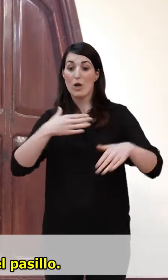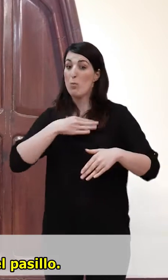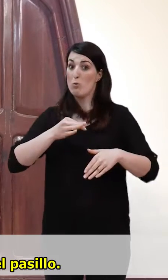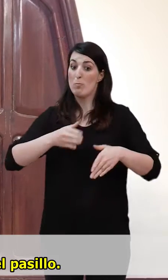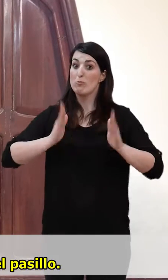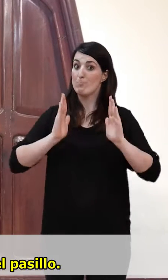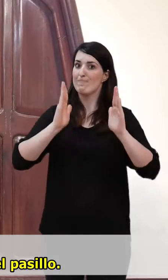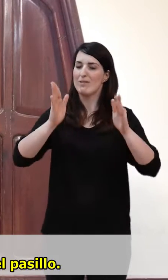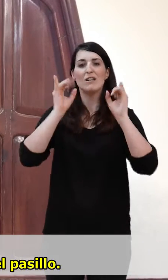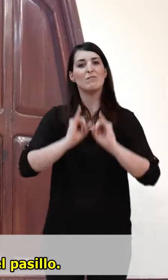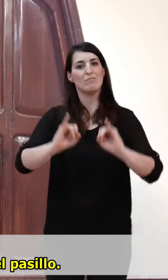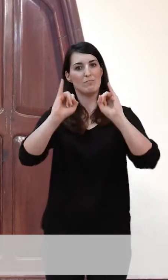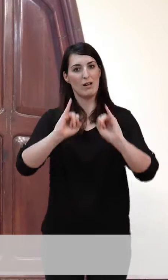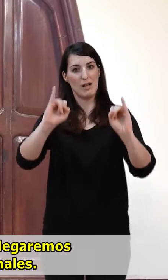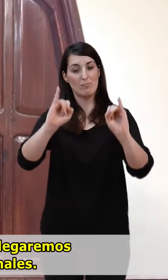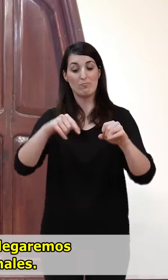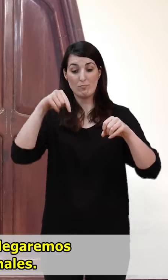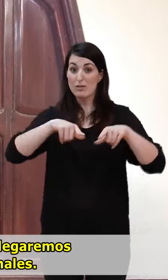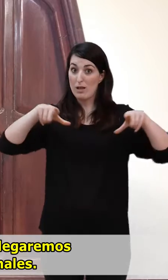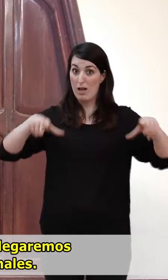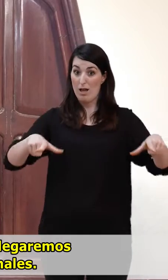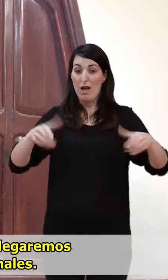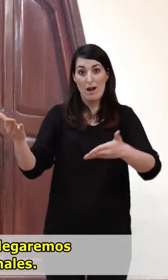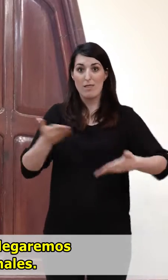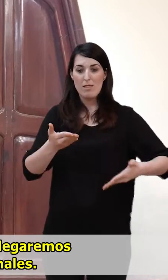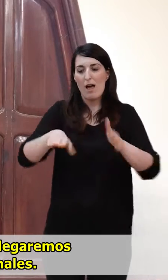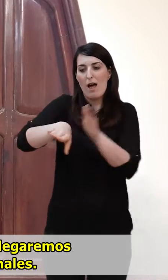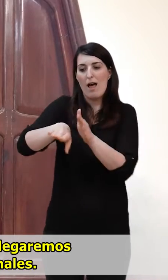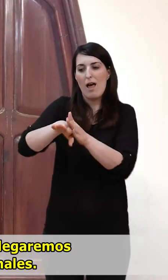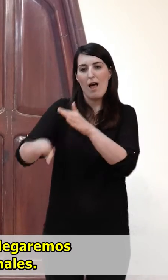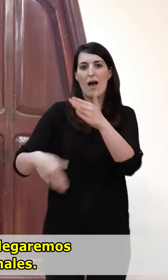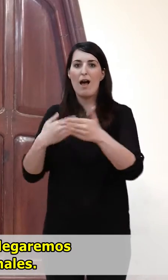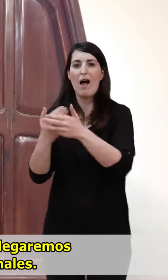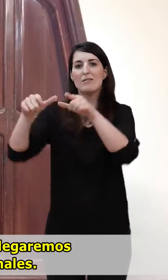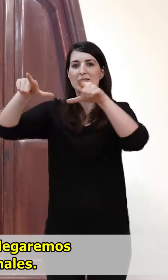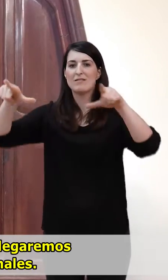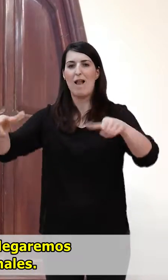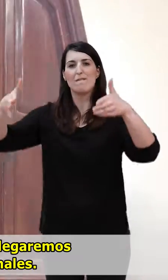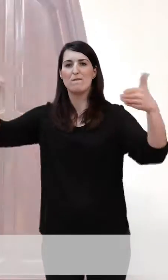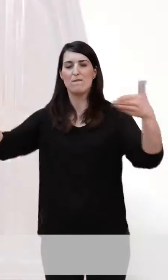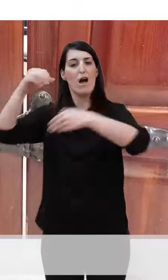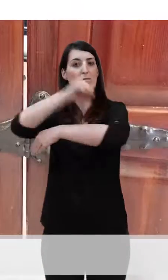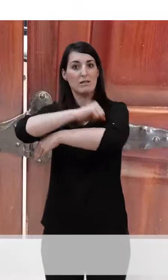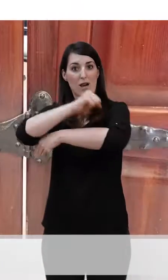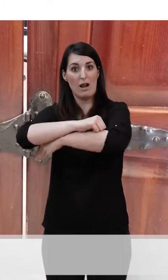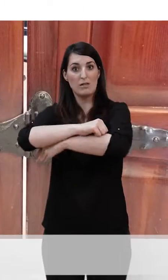Podemos dar una vuelta por el pasillo. A la derecha de este recibidor llegaremos a una gran sala con ventanales.